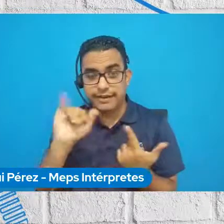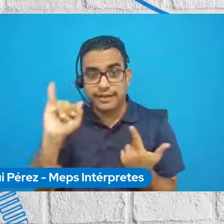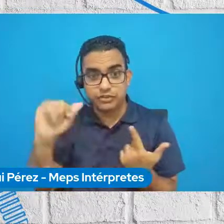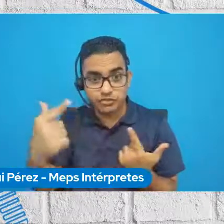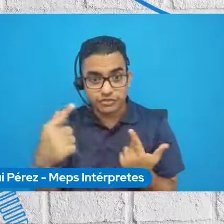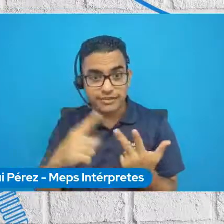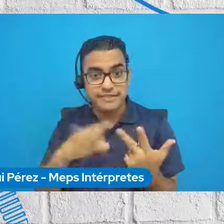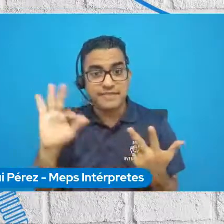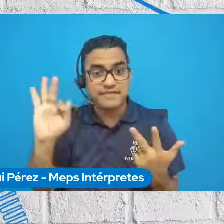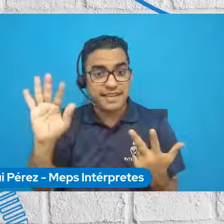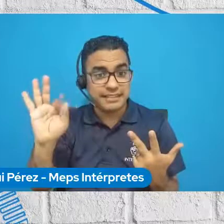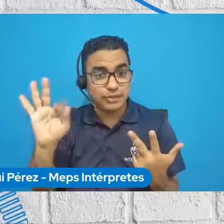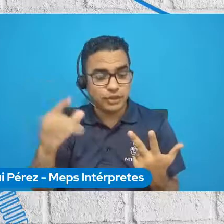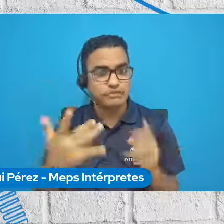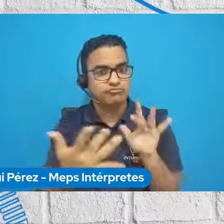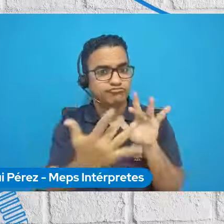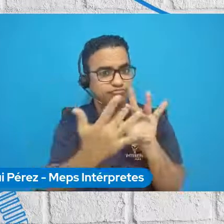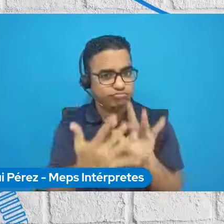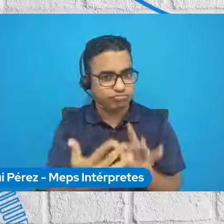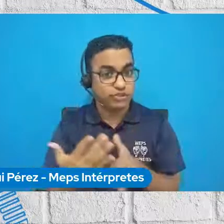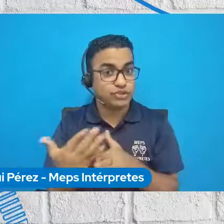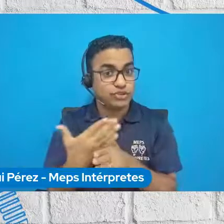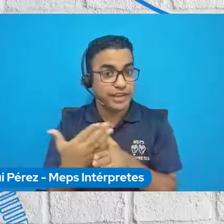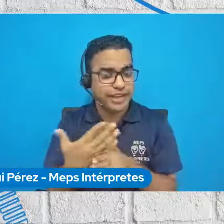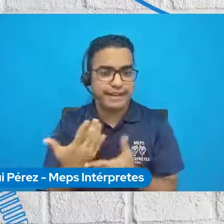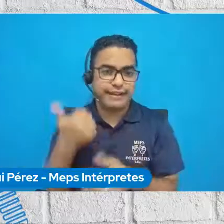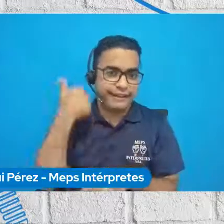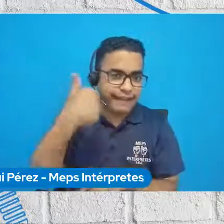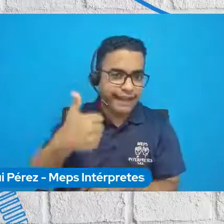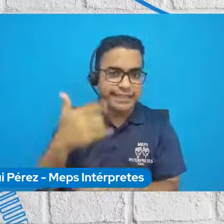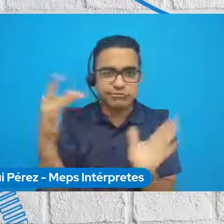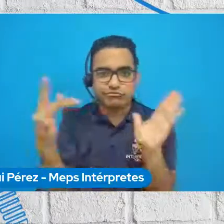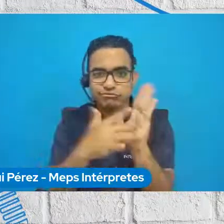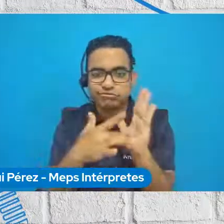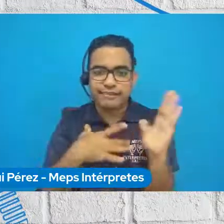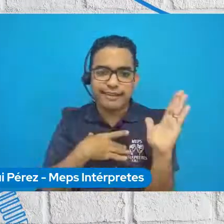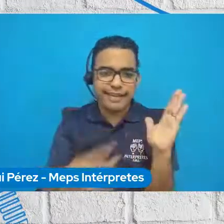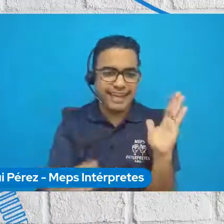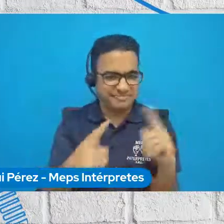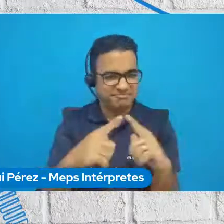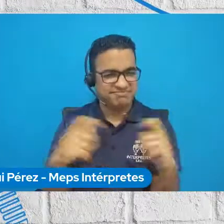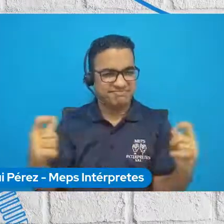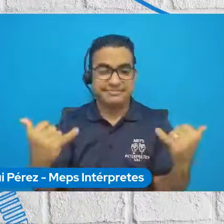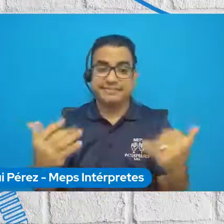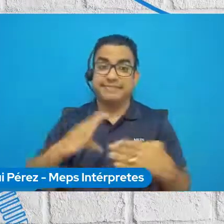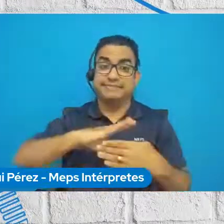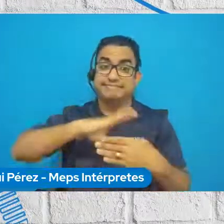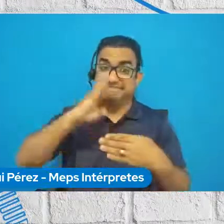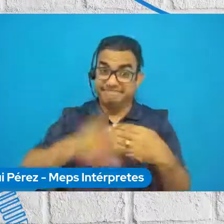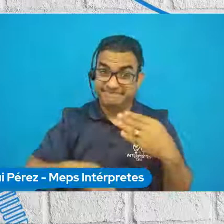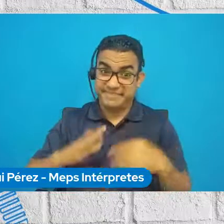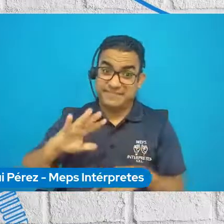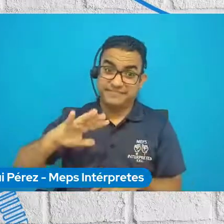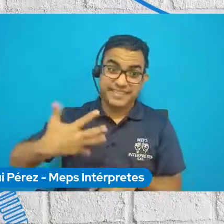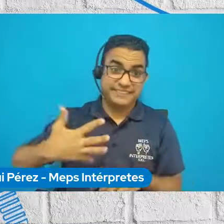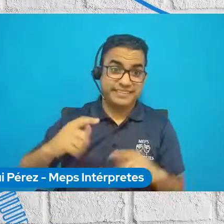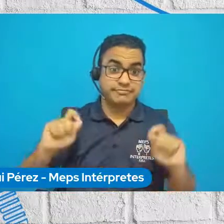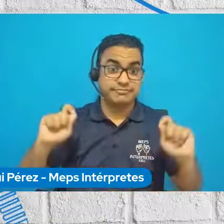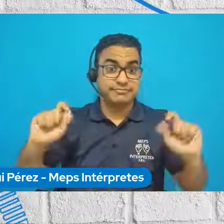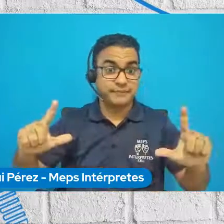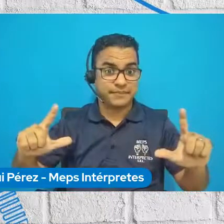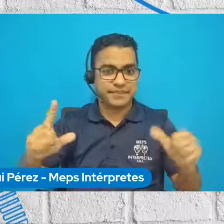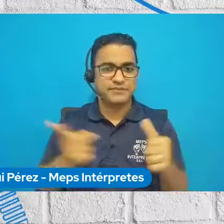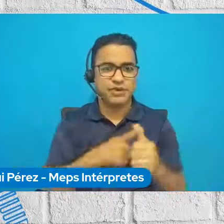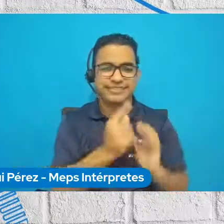y en Facebook, compartirnos, darnos like y esta es, digamos, la última, la última emisión de la